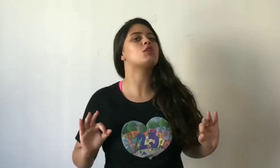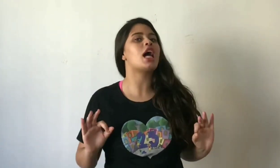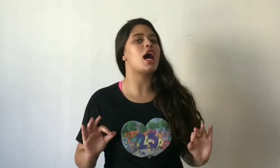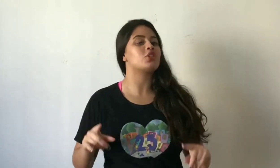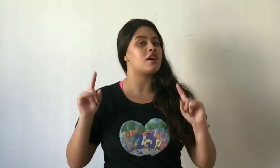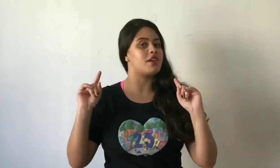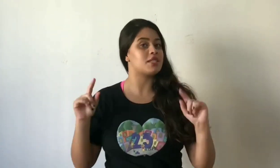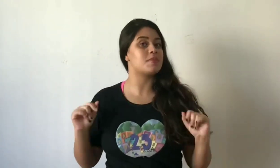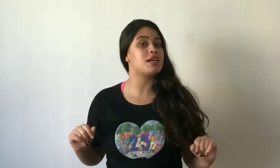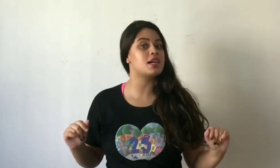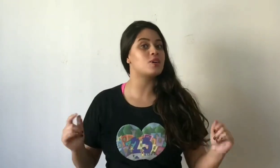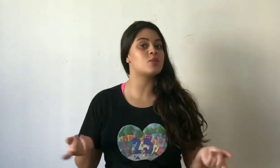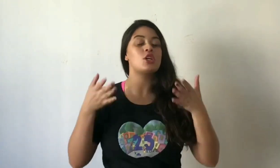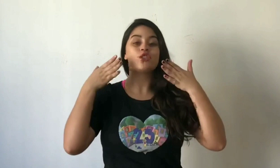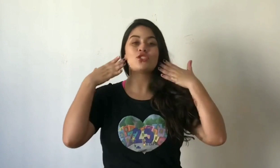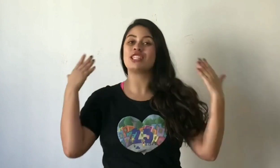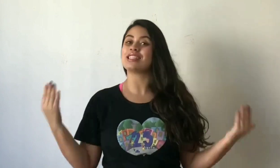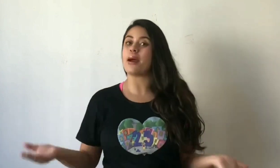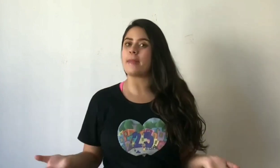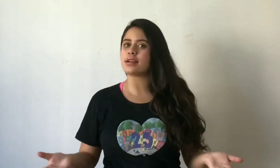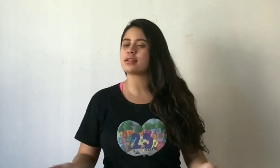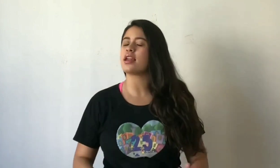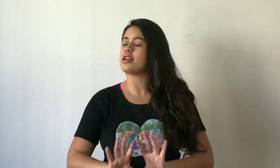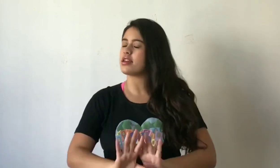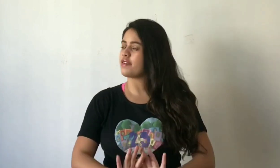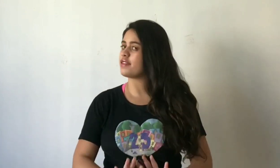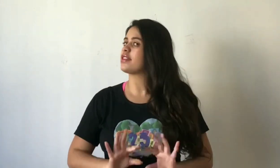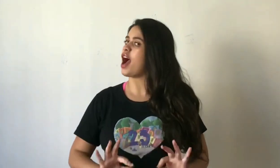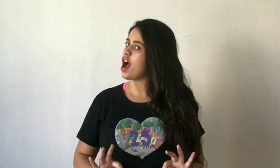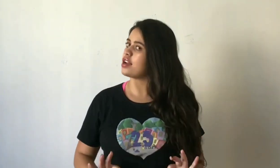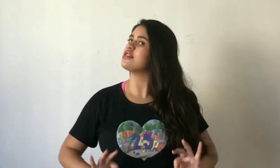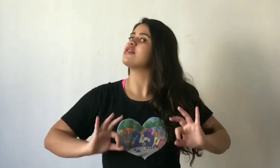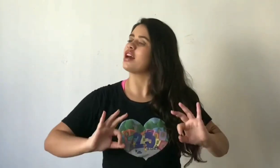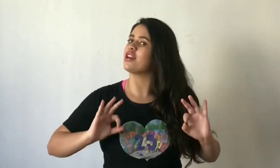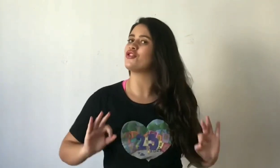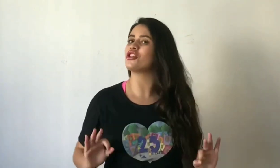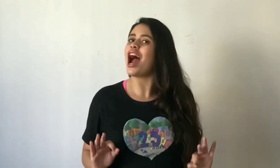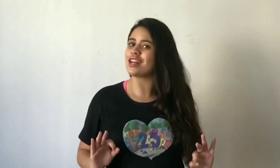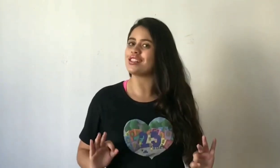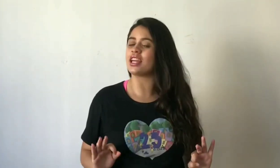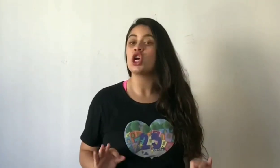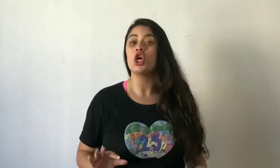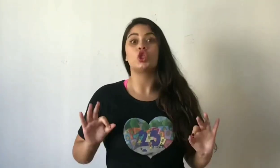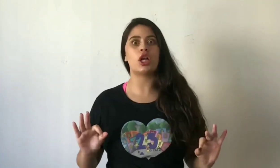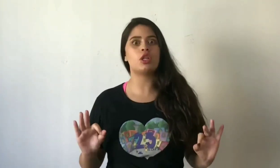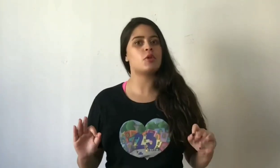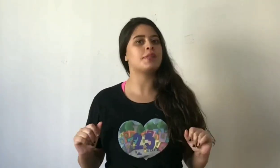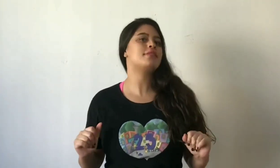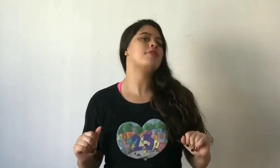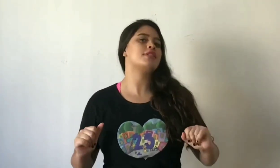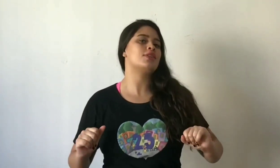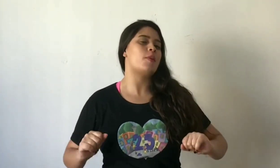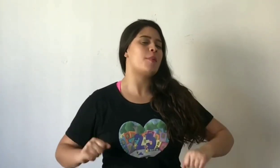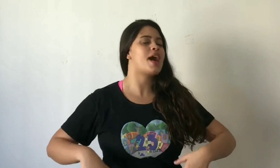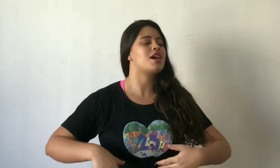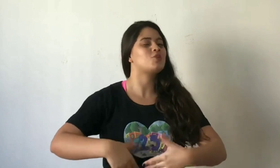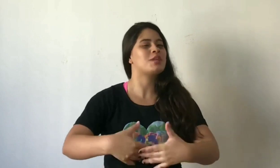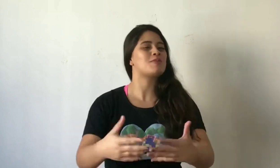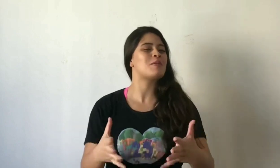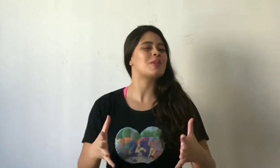cuidar, de lavar as mãos, de utilizar máscara e evitar de sair de casa, hein? Todo mundo precisa fazer a sua parte para esse momento